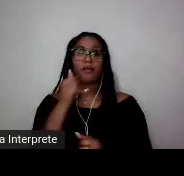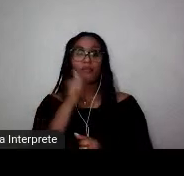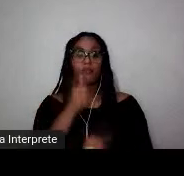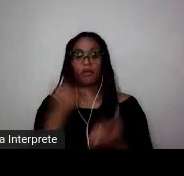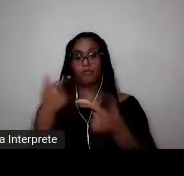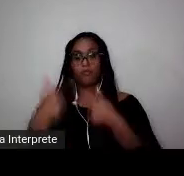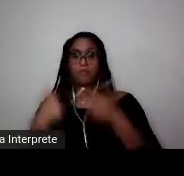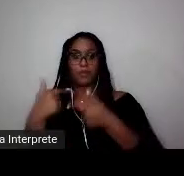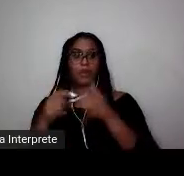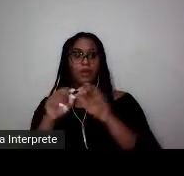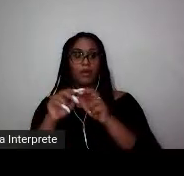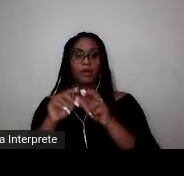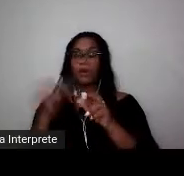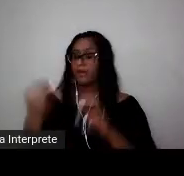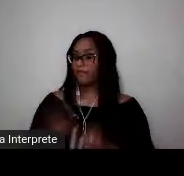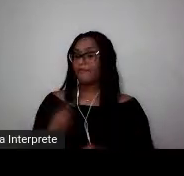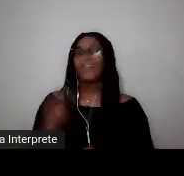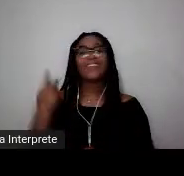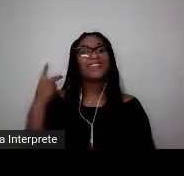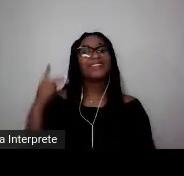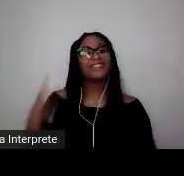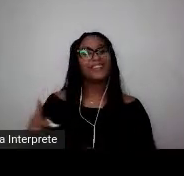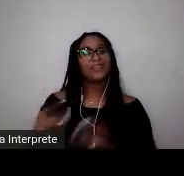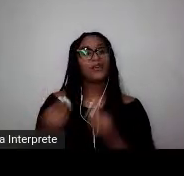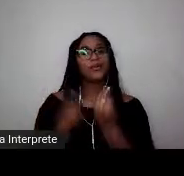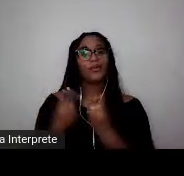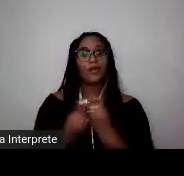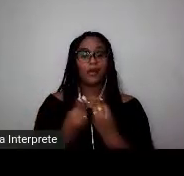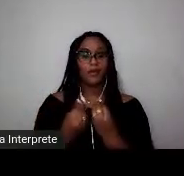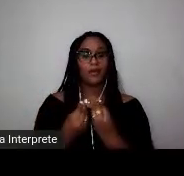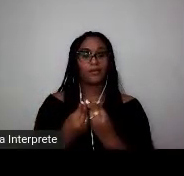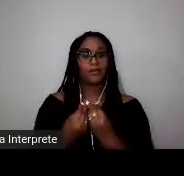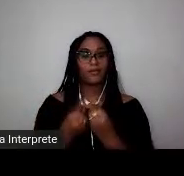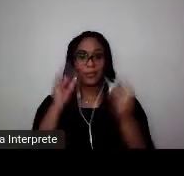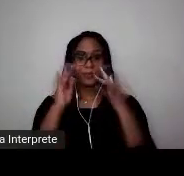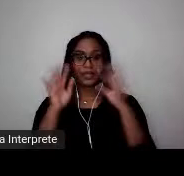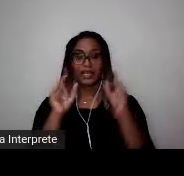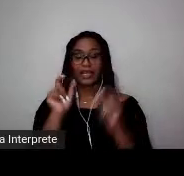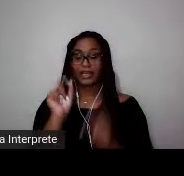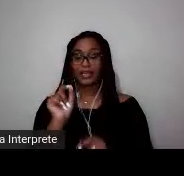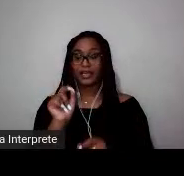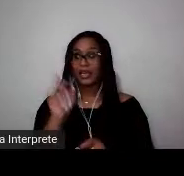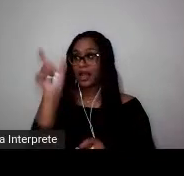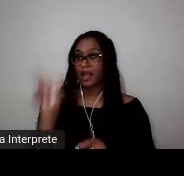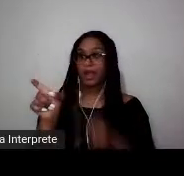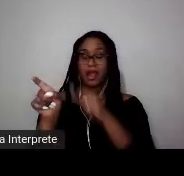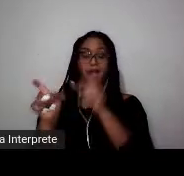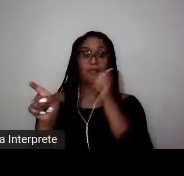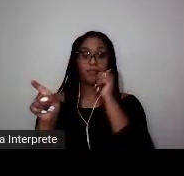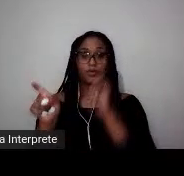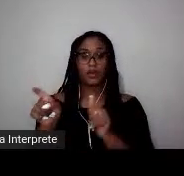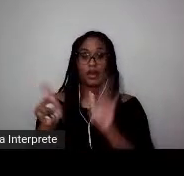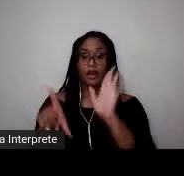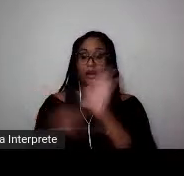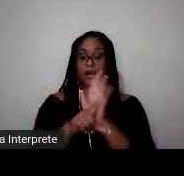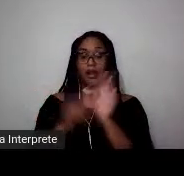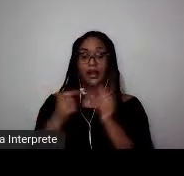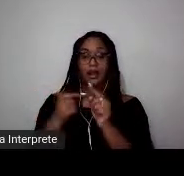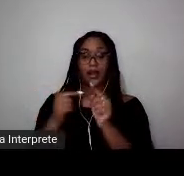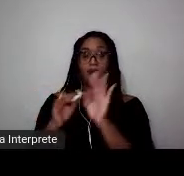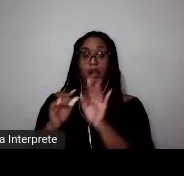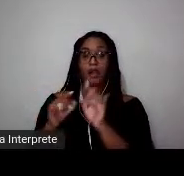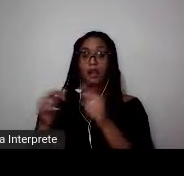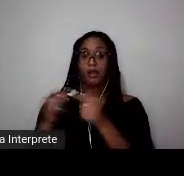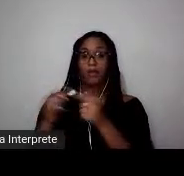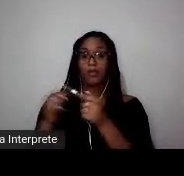do futebol. Ou seja, levar em consideração que tanto as mulheres referidas no Decreto-Lei 3.199, quanto o